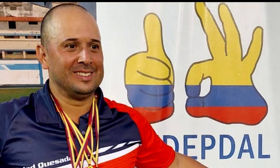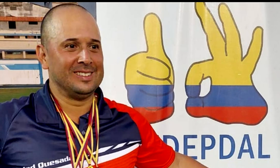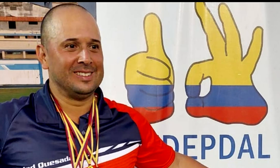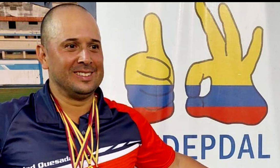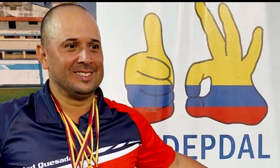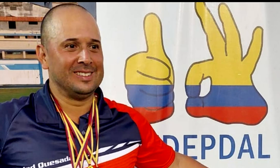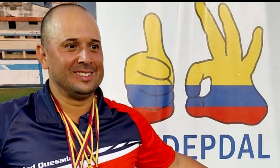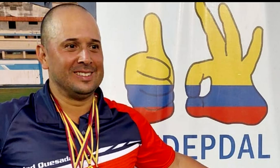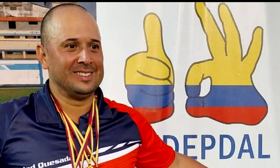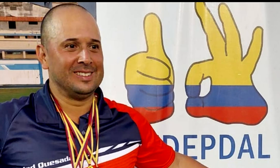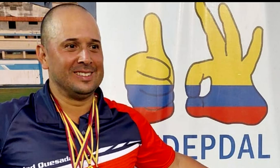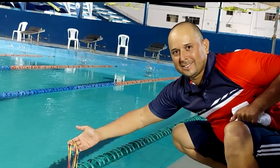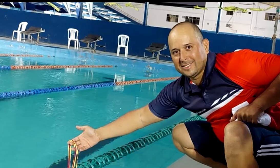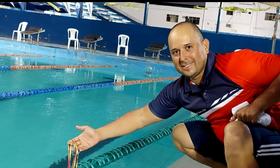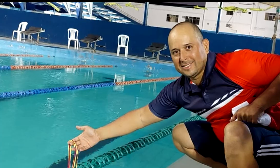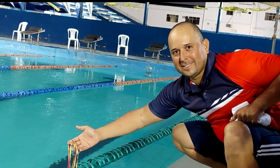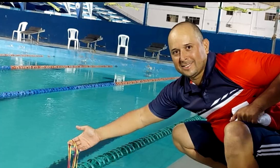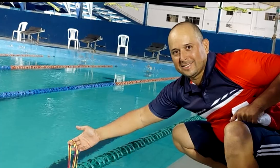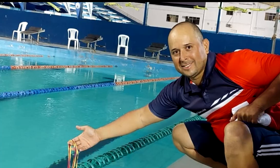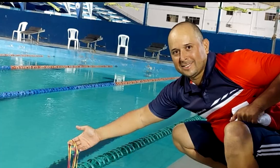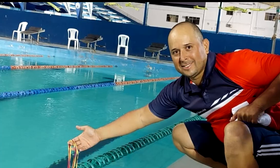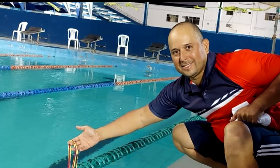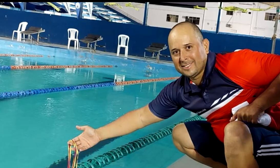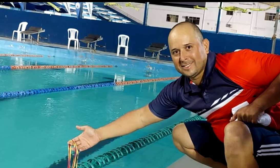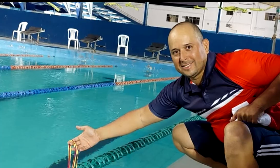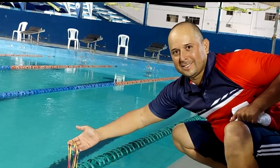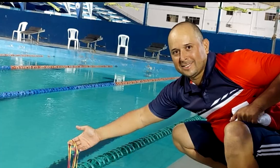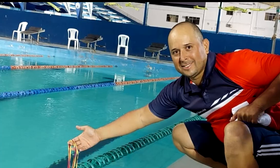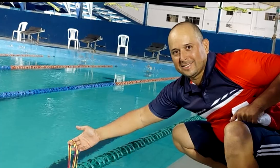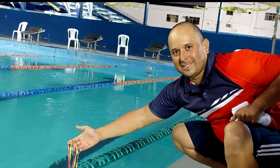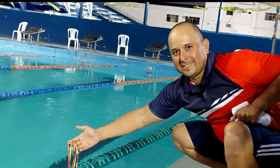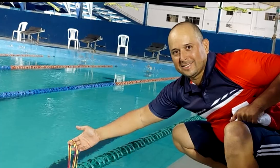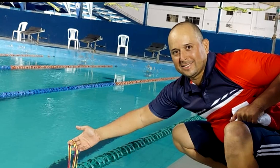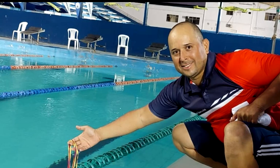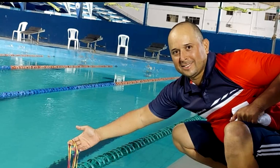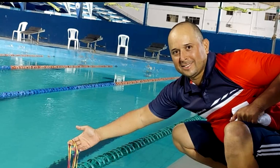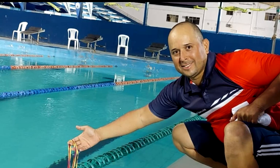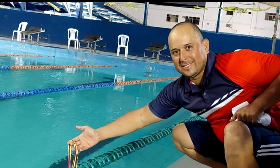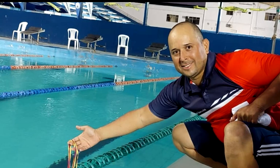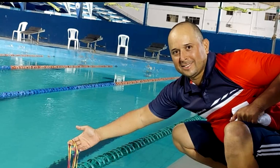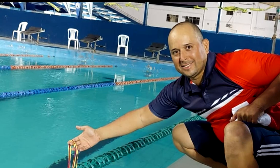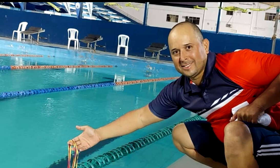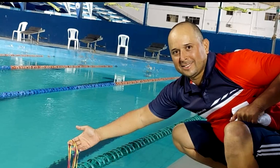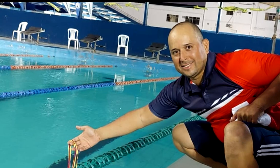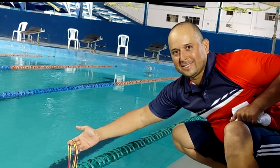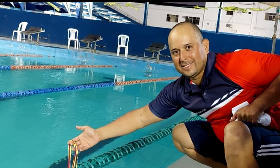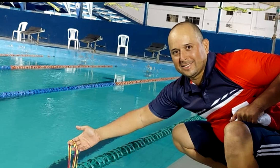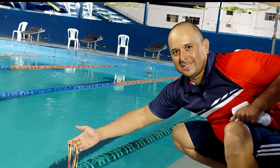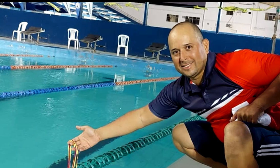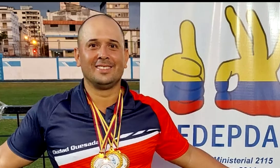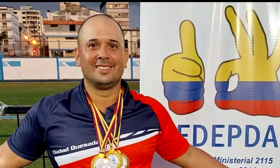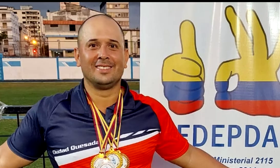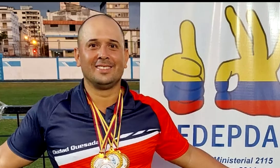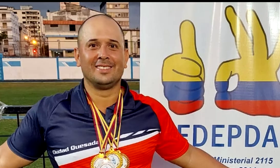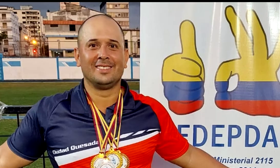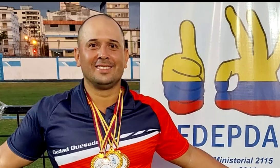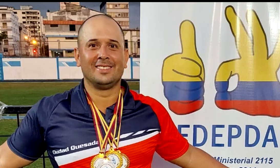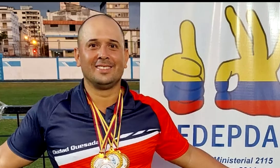no lo han querido hacer, pero eso ha sido una lucha mía por tanto. Alan logró oro en los 800 y 1.500 libres, plata en 200